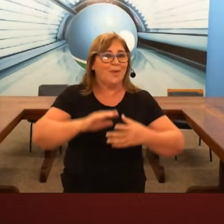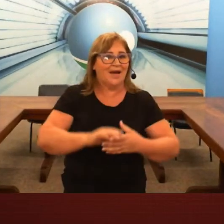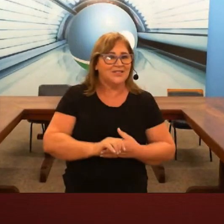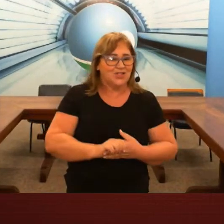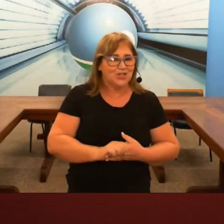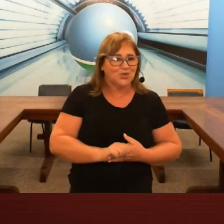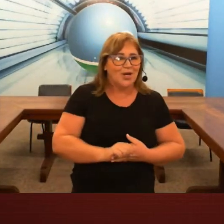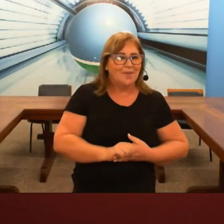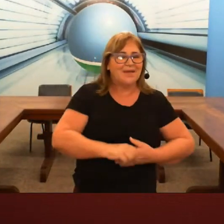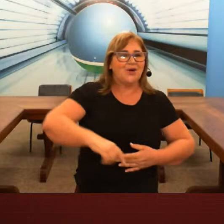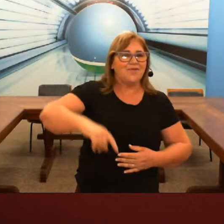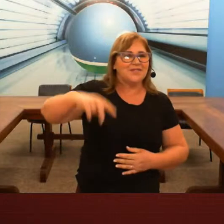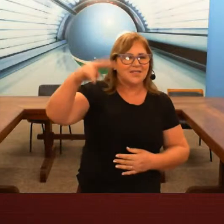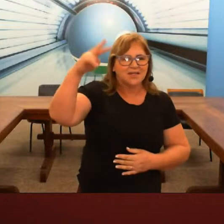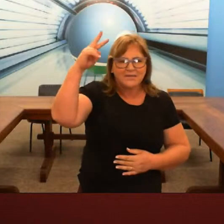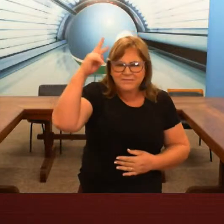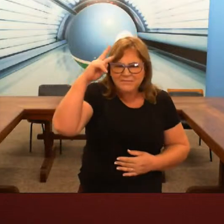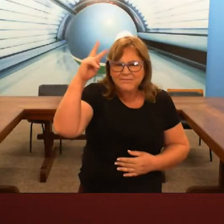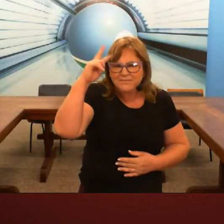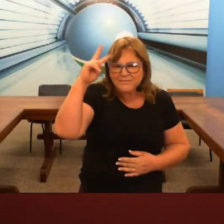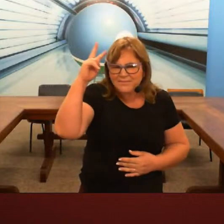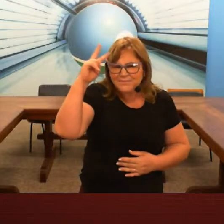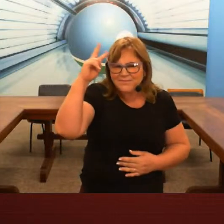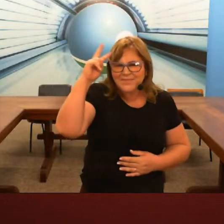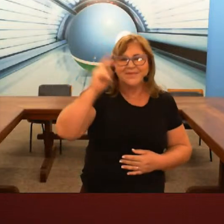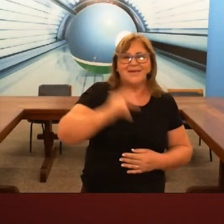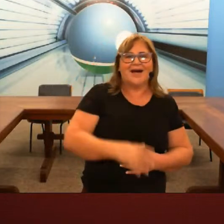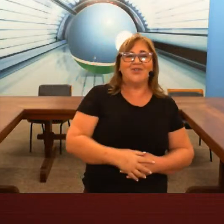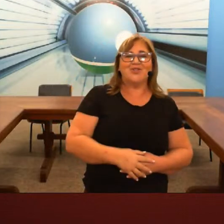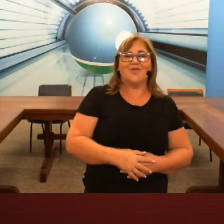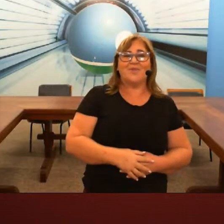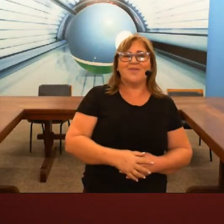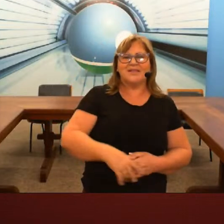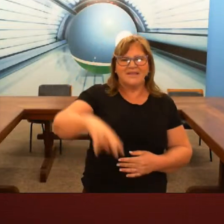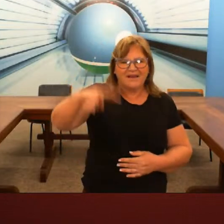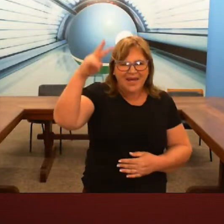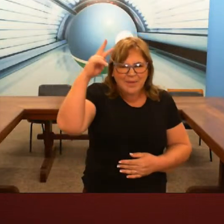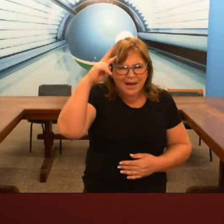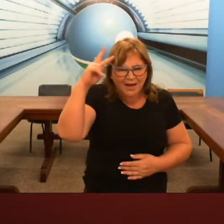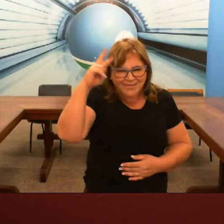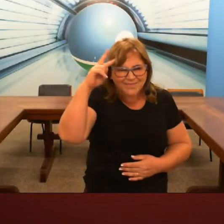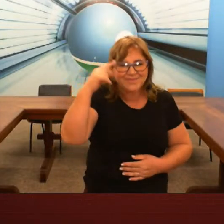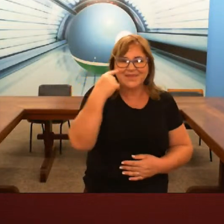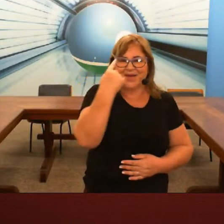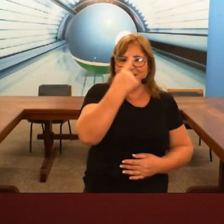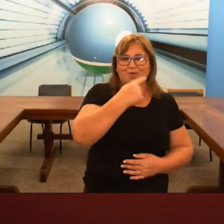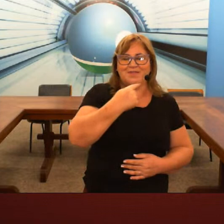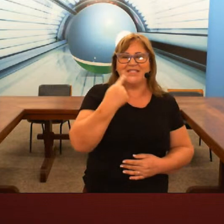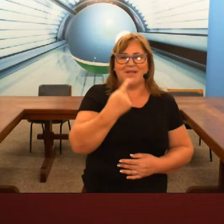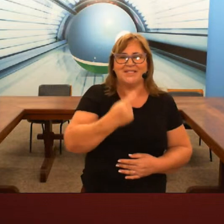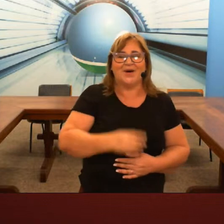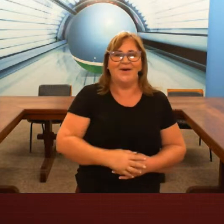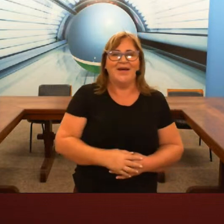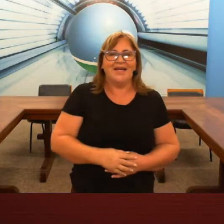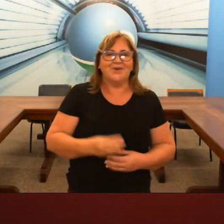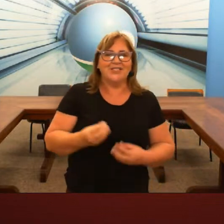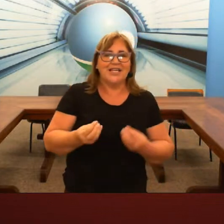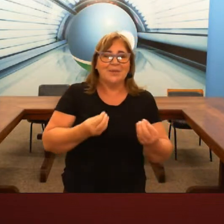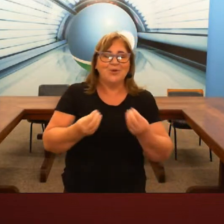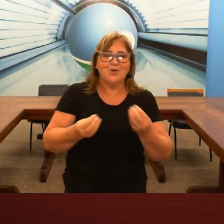mais disso mas se eu fizer isso aqui eu estou falando pra você assim lembra? tá vendo que eu fiz a expressão? então a gente tem que ter muito